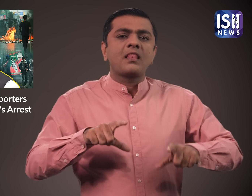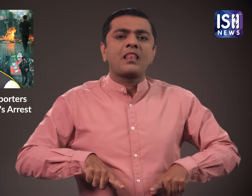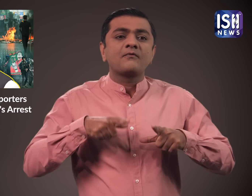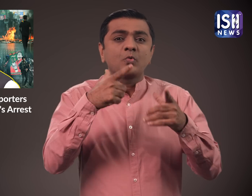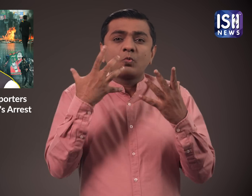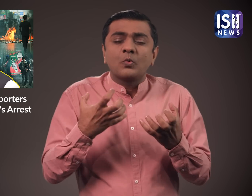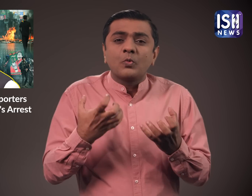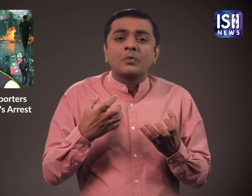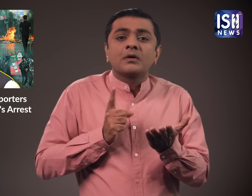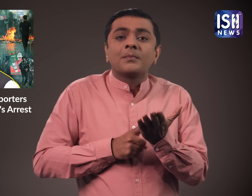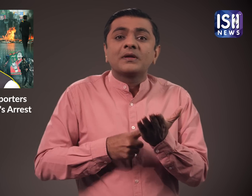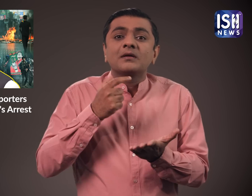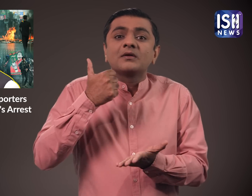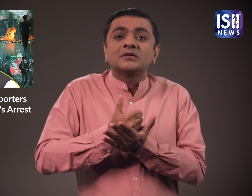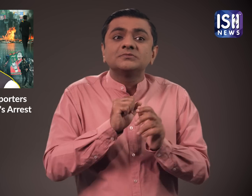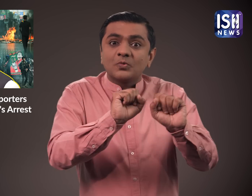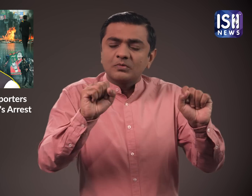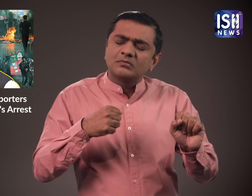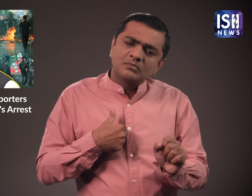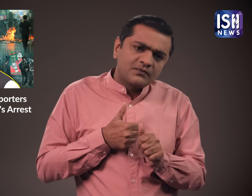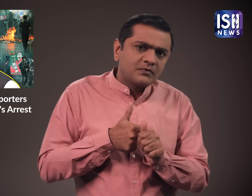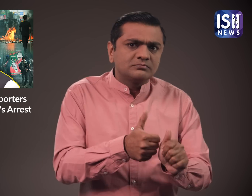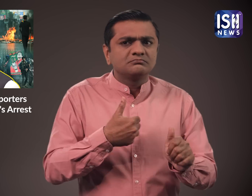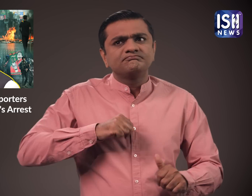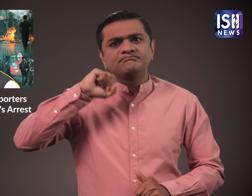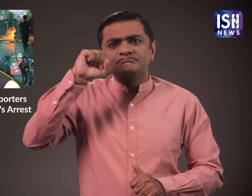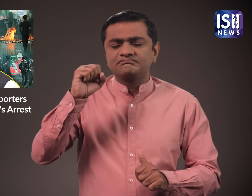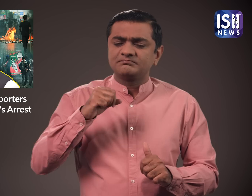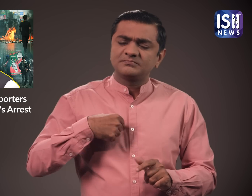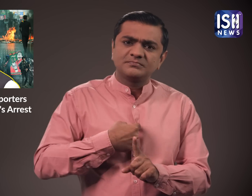मैंने सभी नियोमा का पालन किया है कोई मुझे रस्ते से हटाना चाहता है